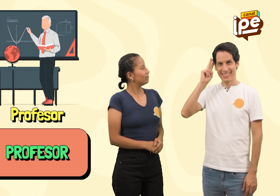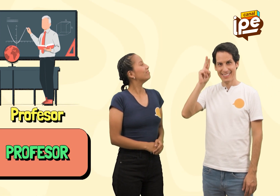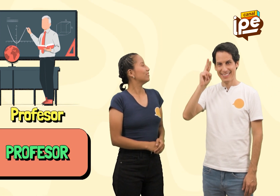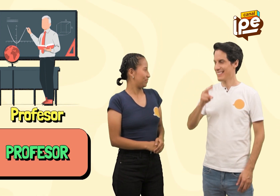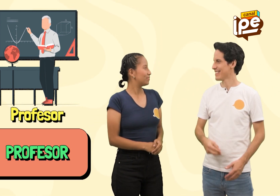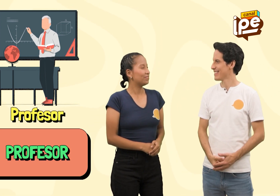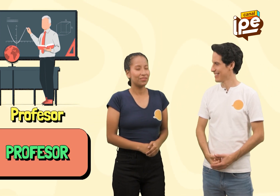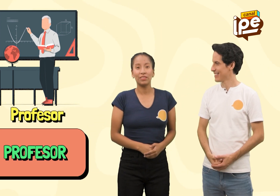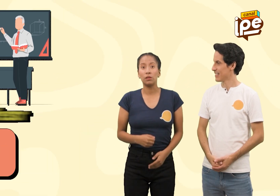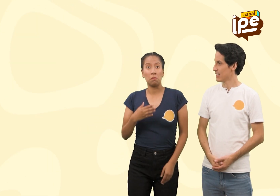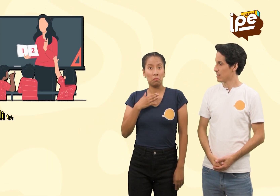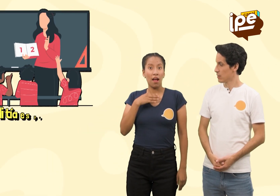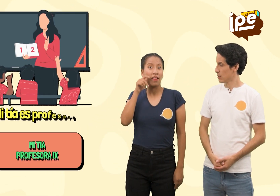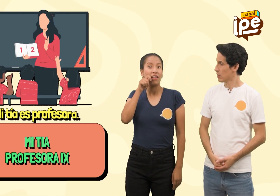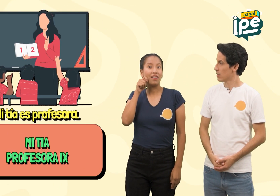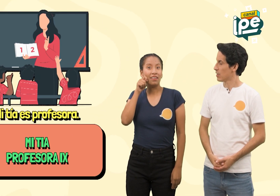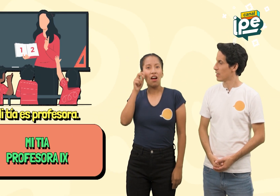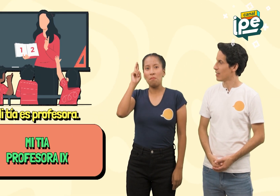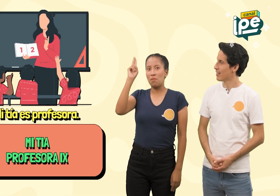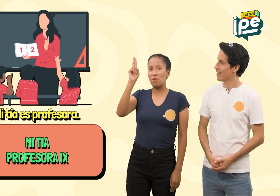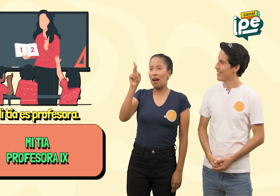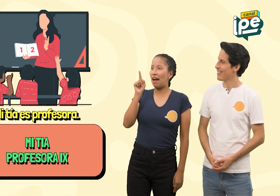Profesor Mi tía es profesora.